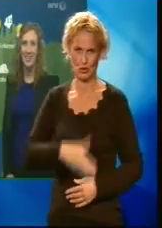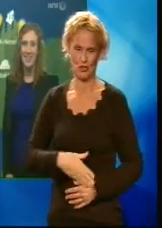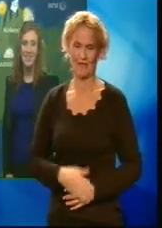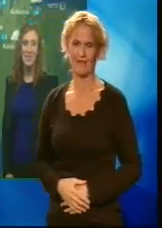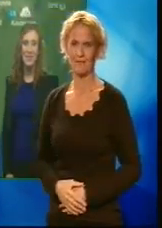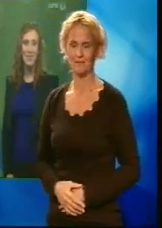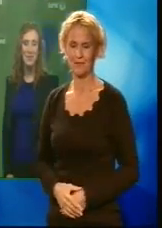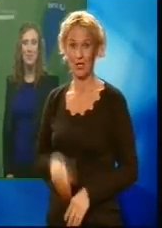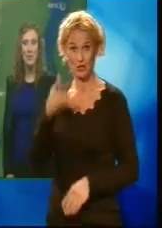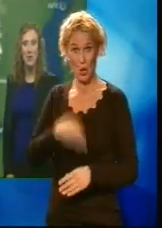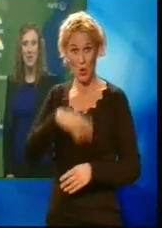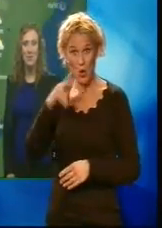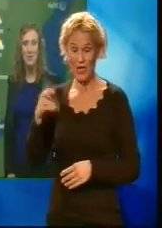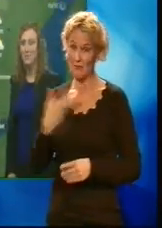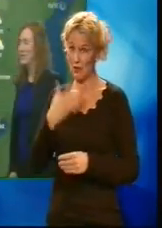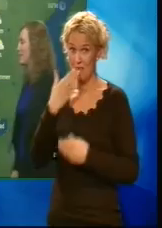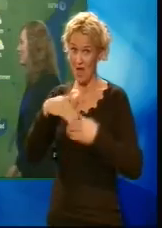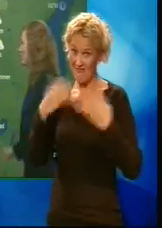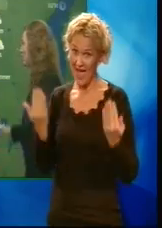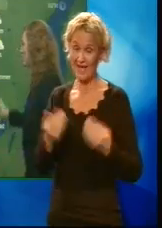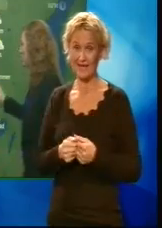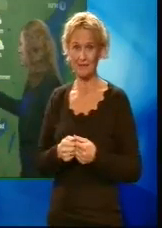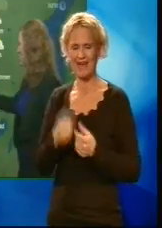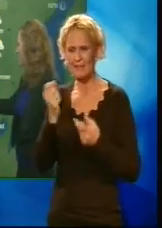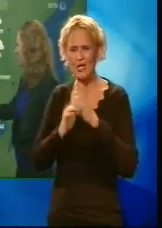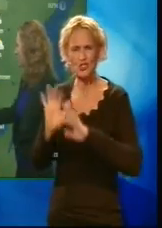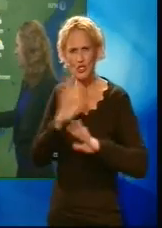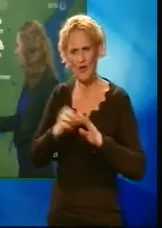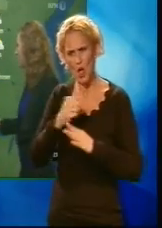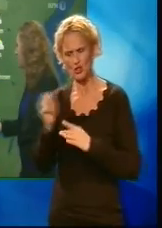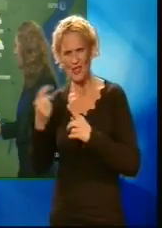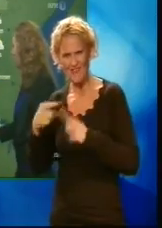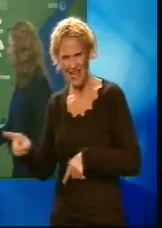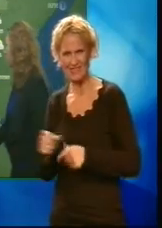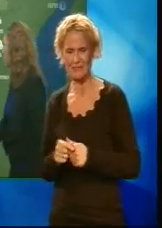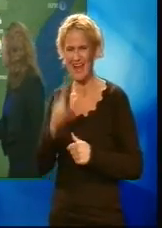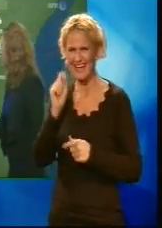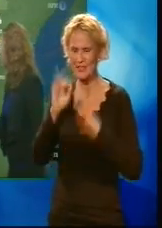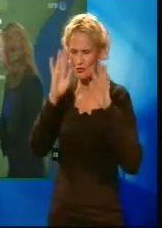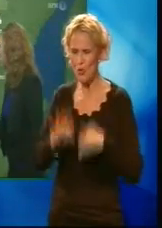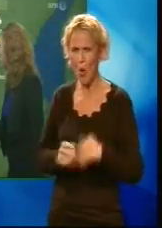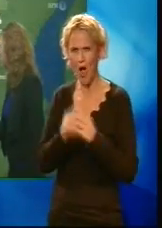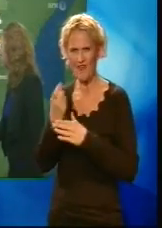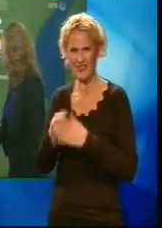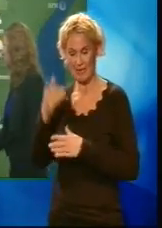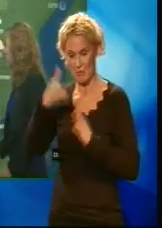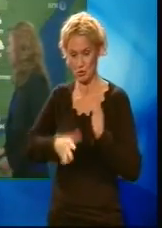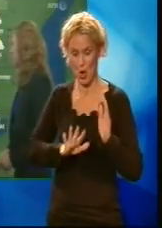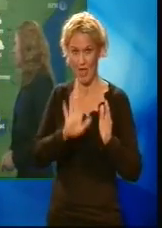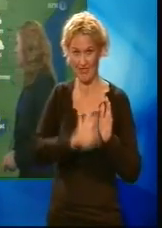I Stør-Norge blir det mye bra vær, men det blir noe mer skyer over det østafelske, med litt snø av og til på sørlandskysten. Og det vil blåse